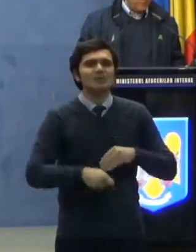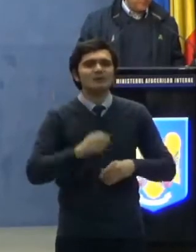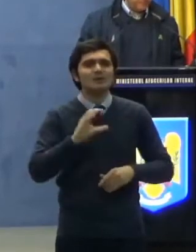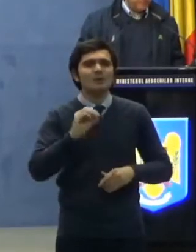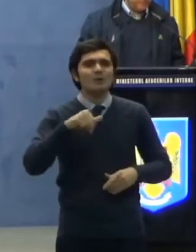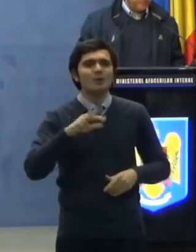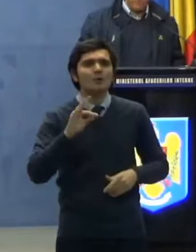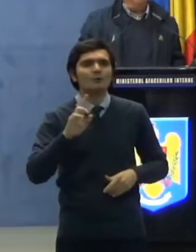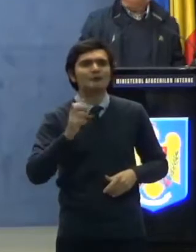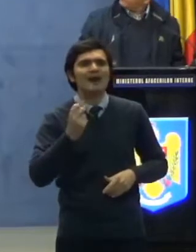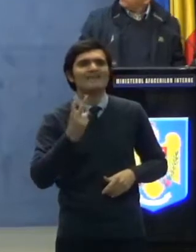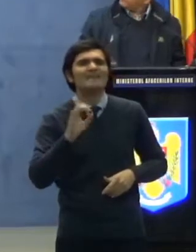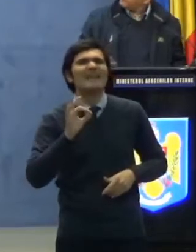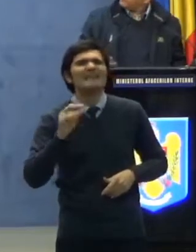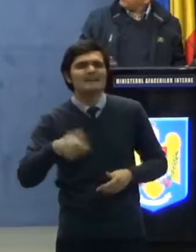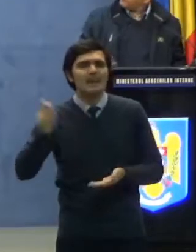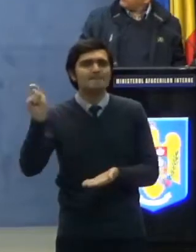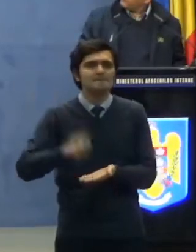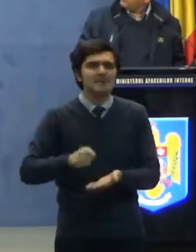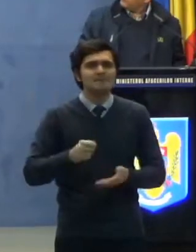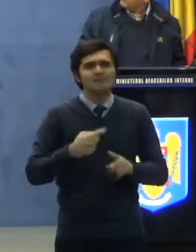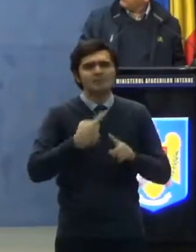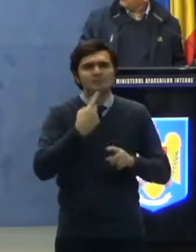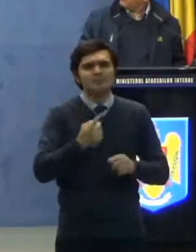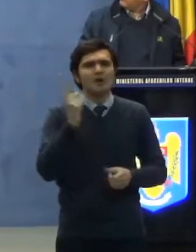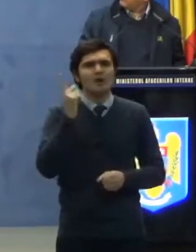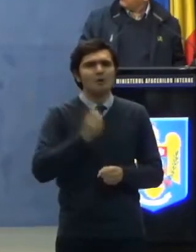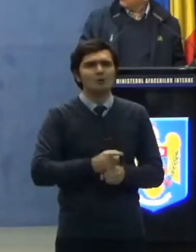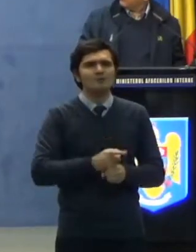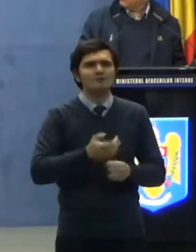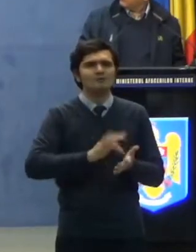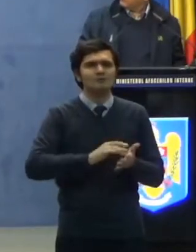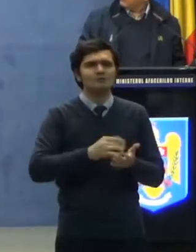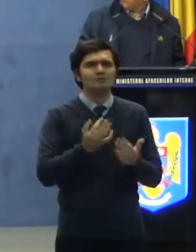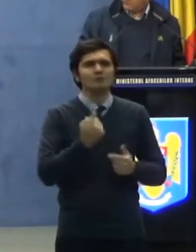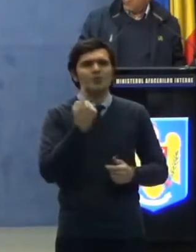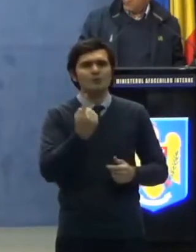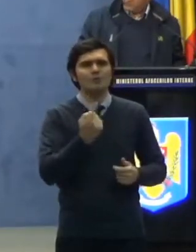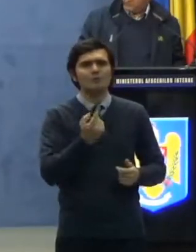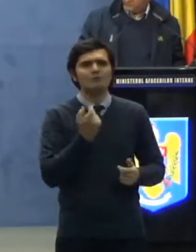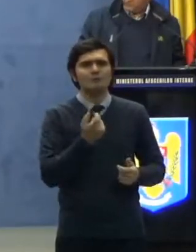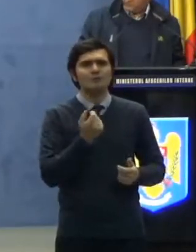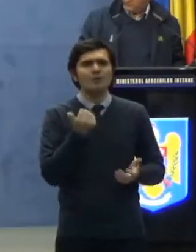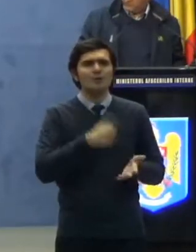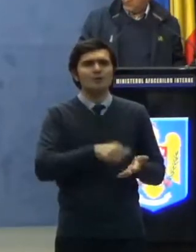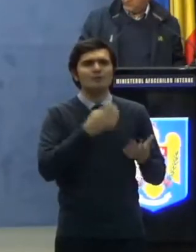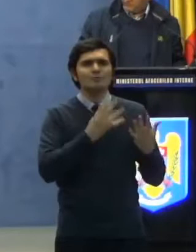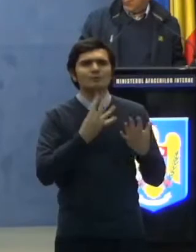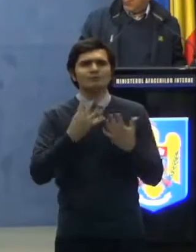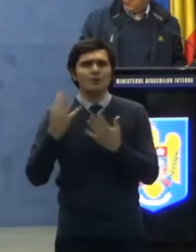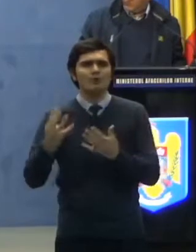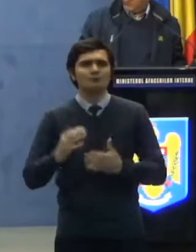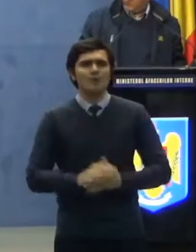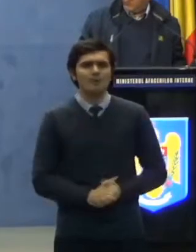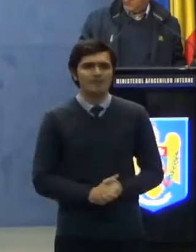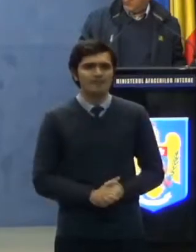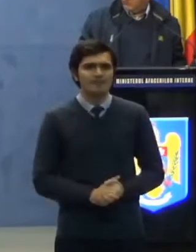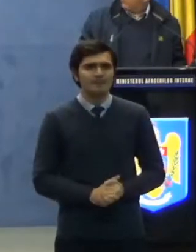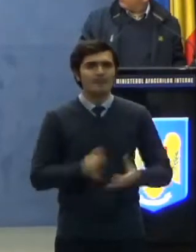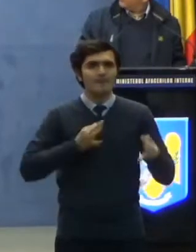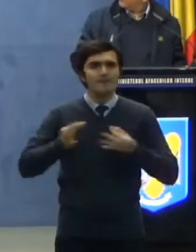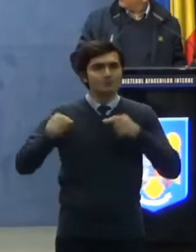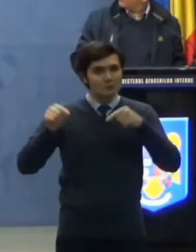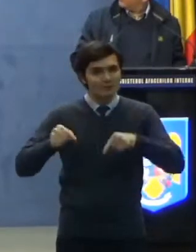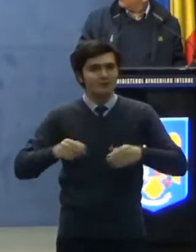Urgență numărul 1 din 1999, privind regimul stării de urgență. Măsura se